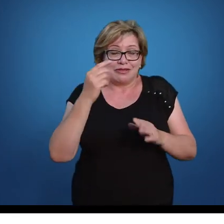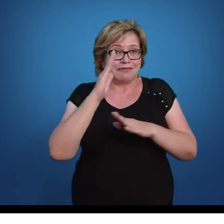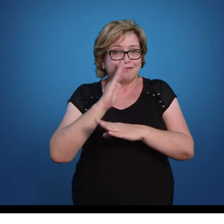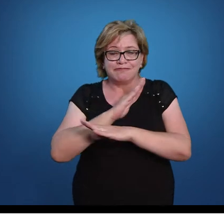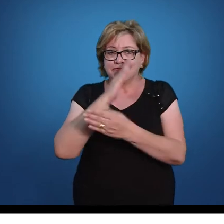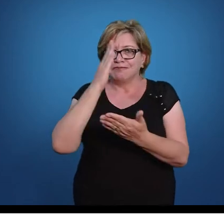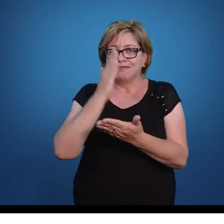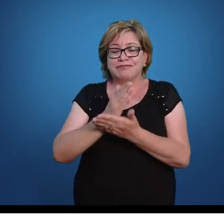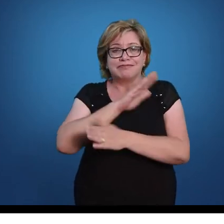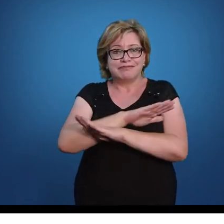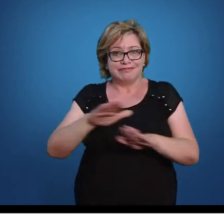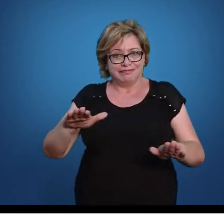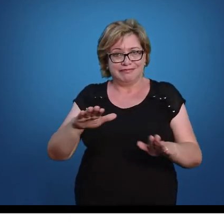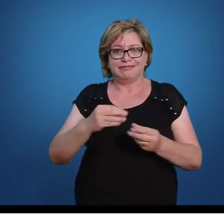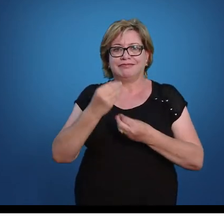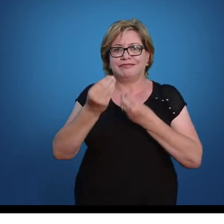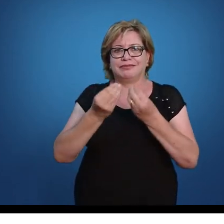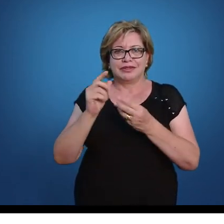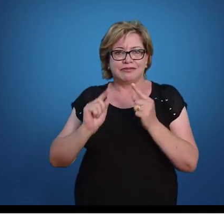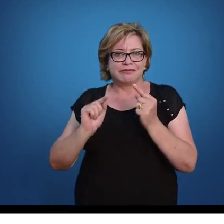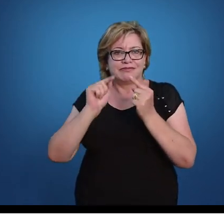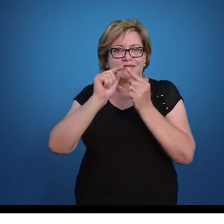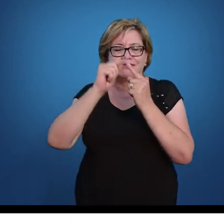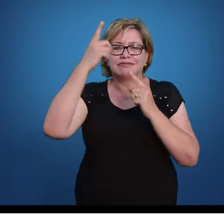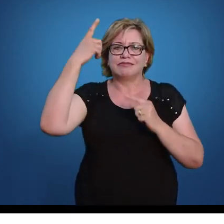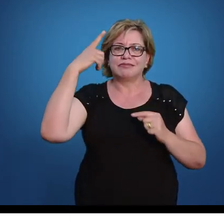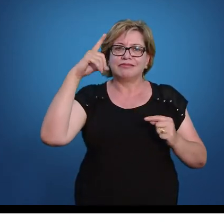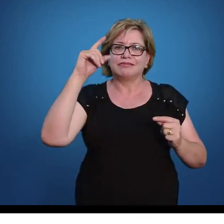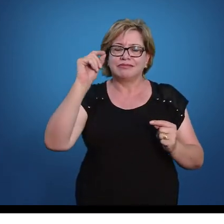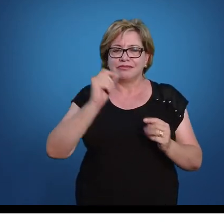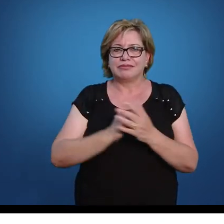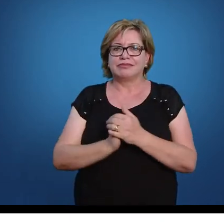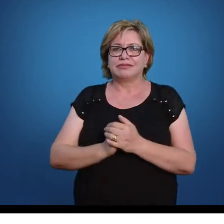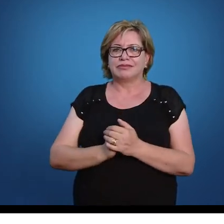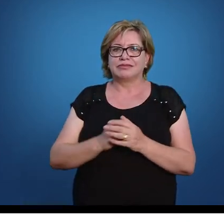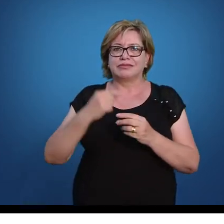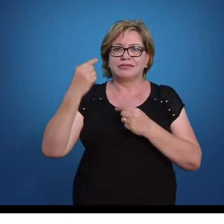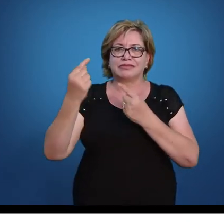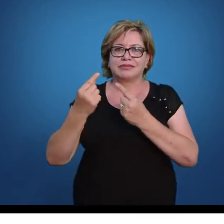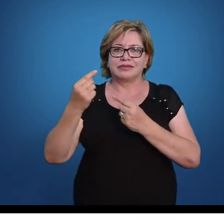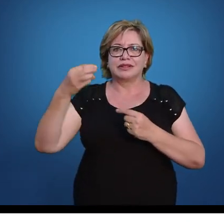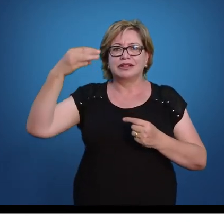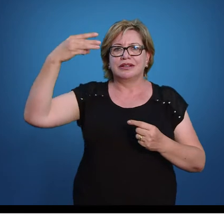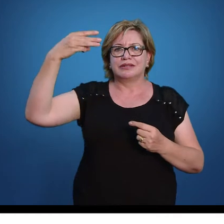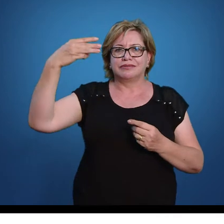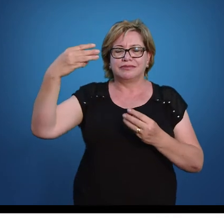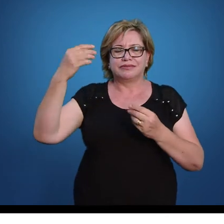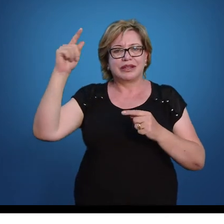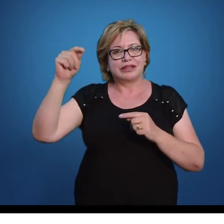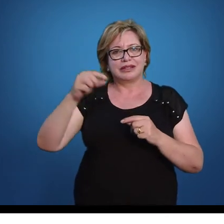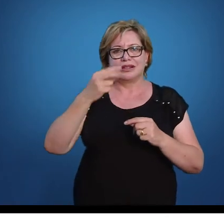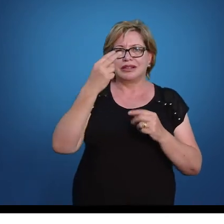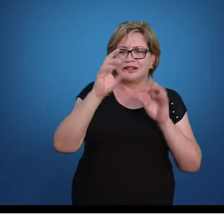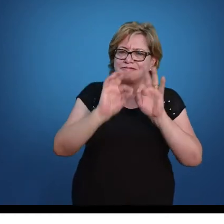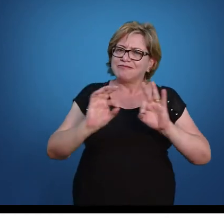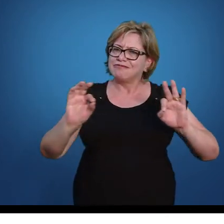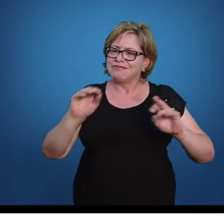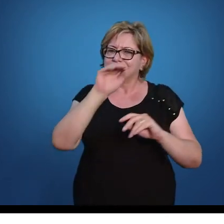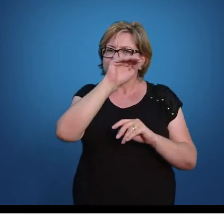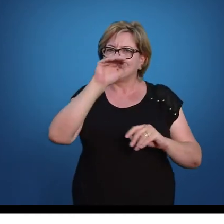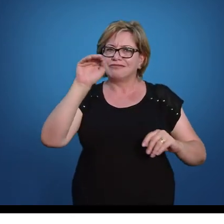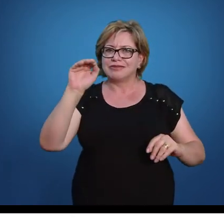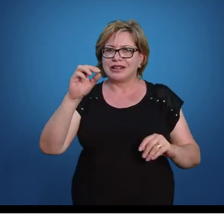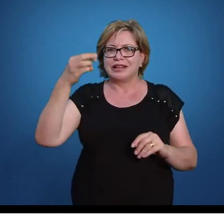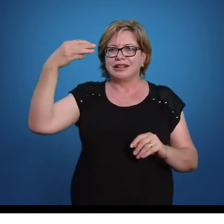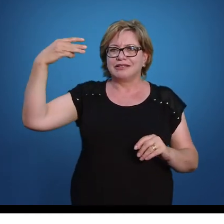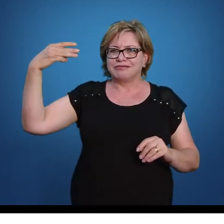paro de trabalhar com aquele número. Eu atingi o meu objetivo, que é chegar no 1. Nesse caso aqui, nossas frações são simples, vou